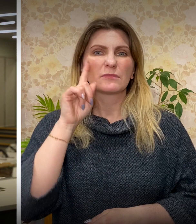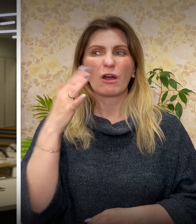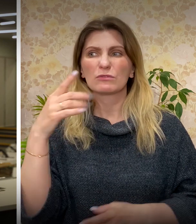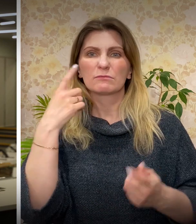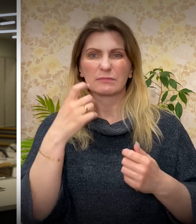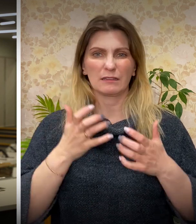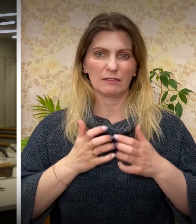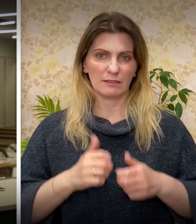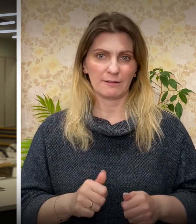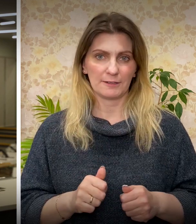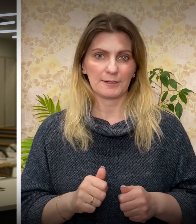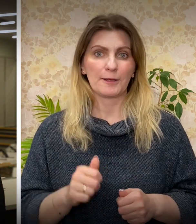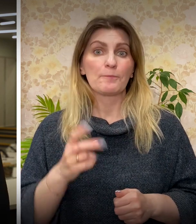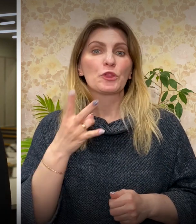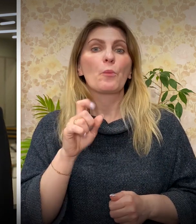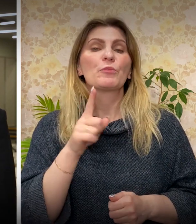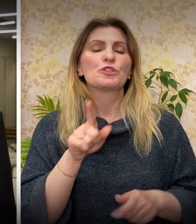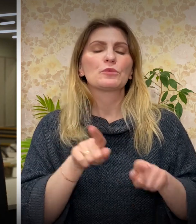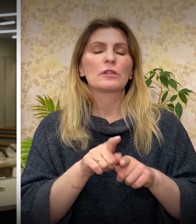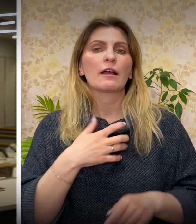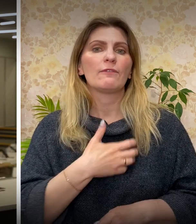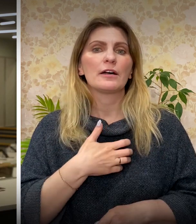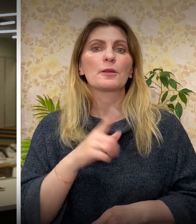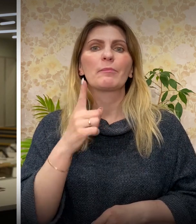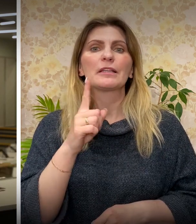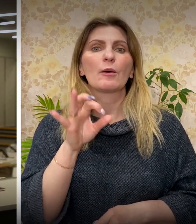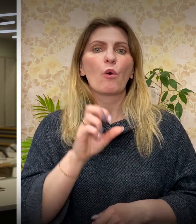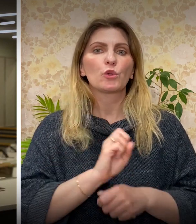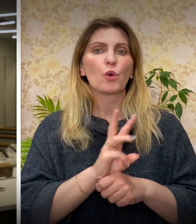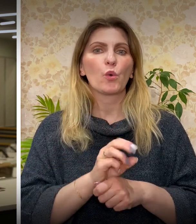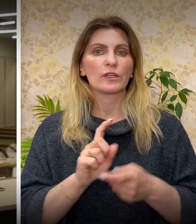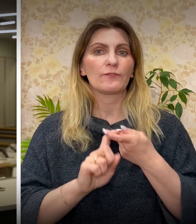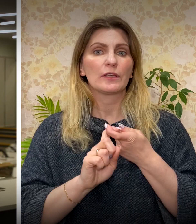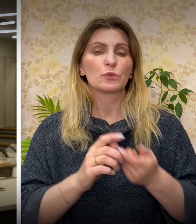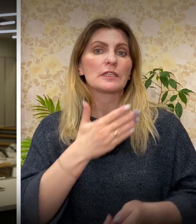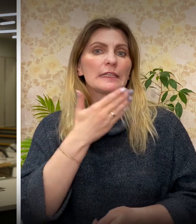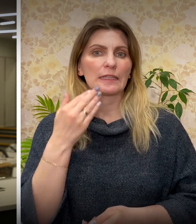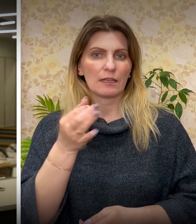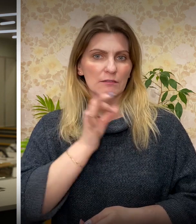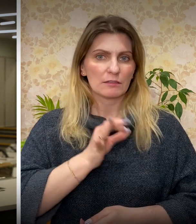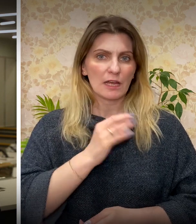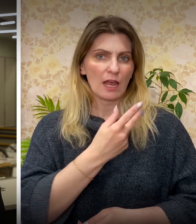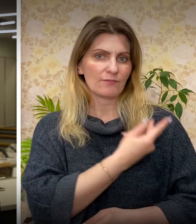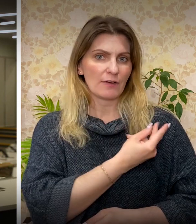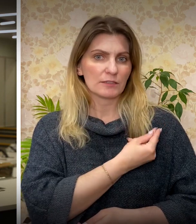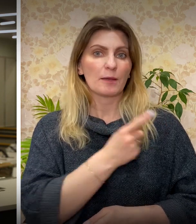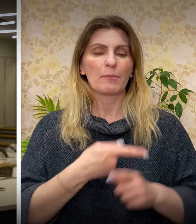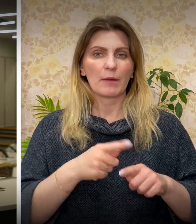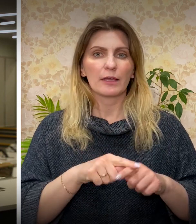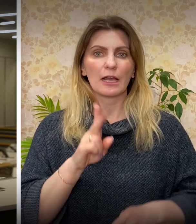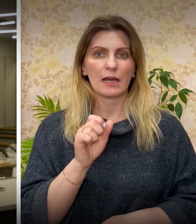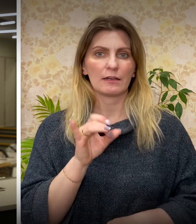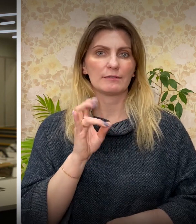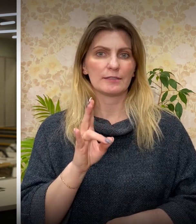поднадоели. Почему это так важно? Потому что от коронавируса нет вакцины и лекарства, мы это знаем. Поэтому карантин.